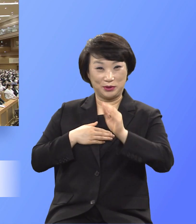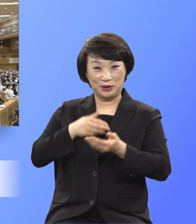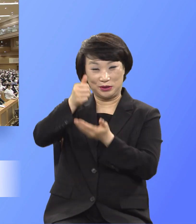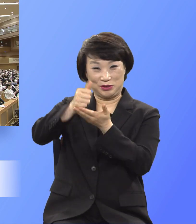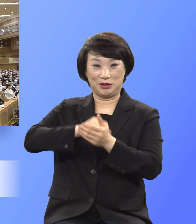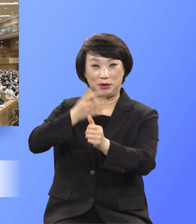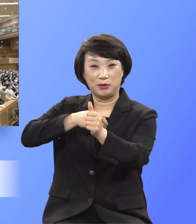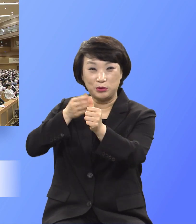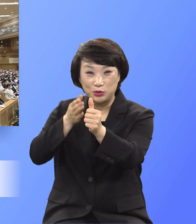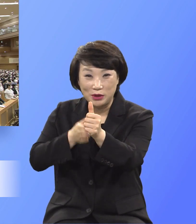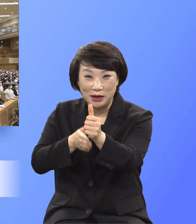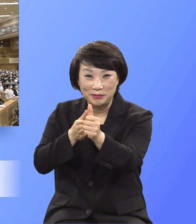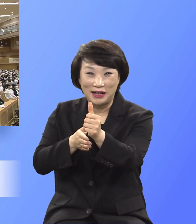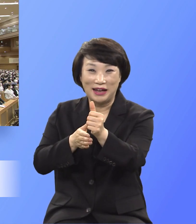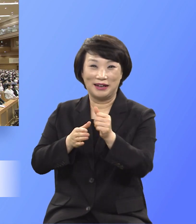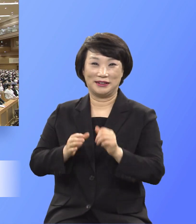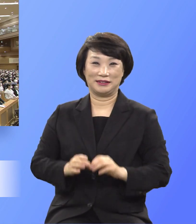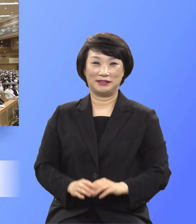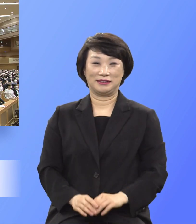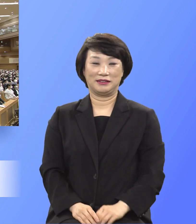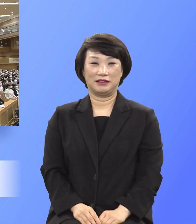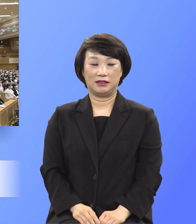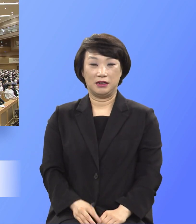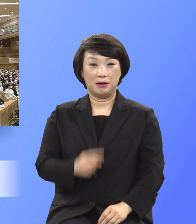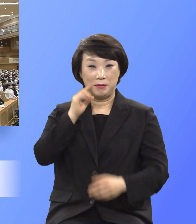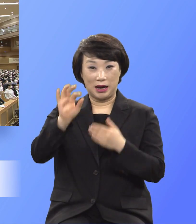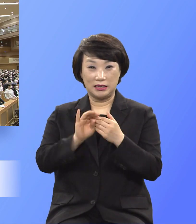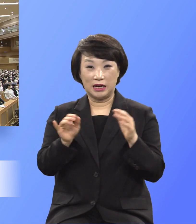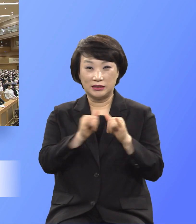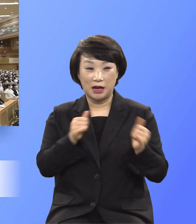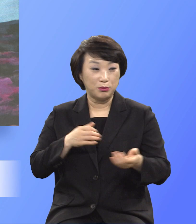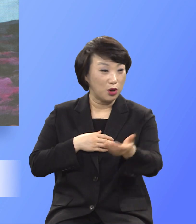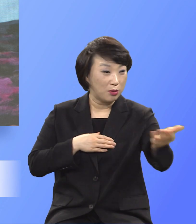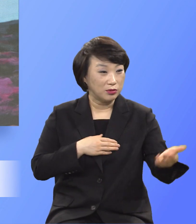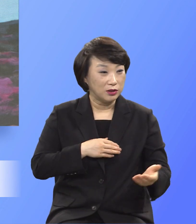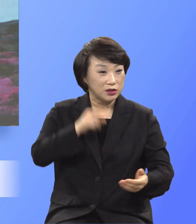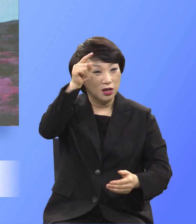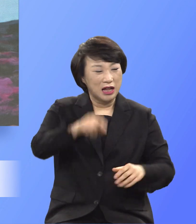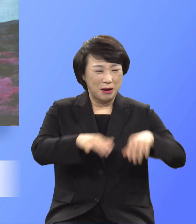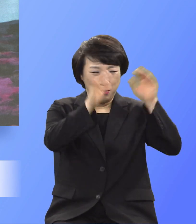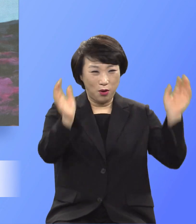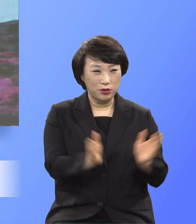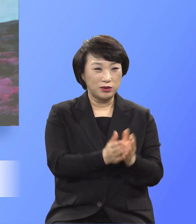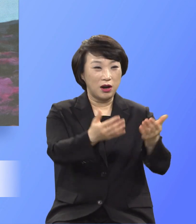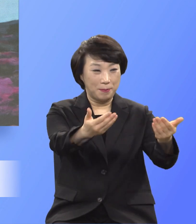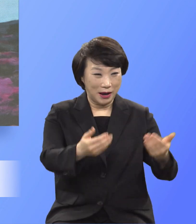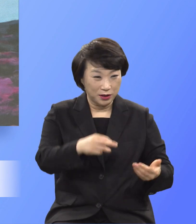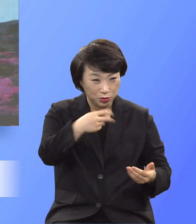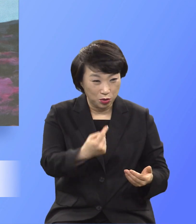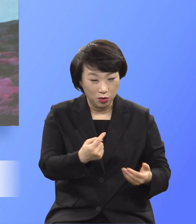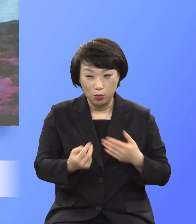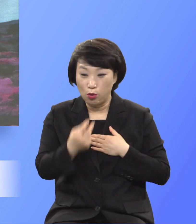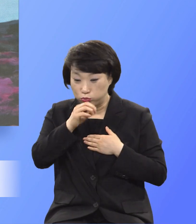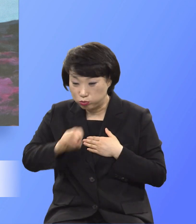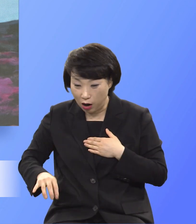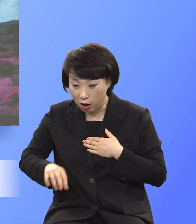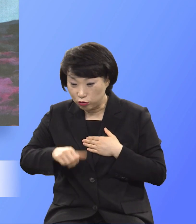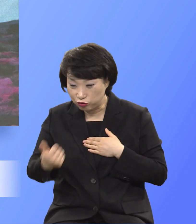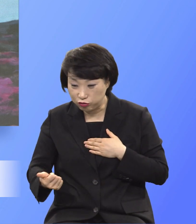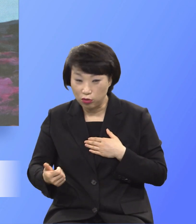만일 사람이 온 천하를 얻고도 제 목숨을 잃으면 무엇이